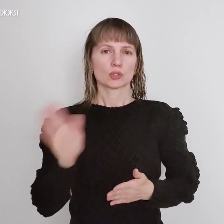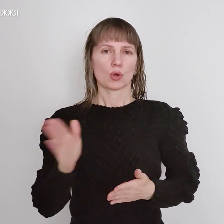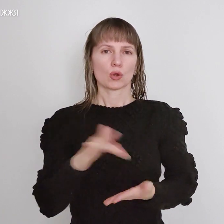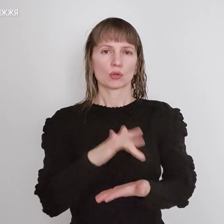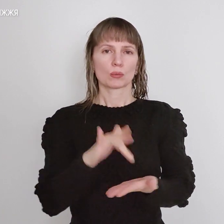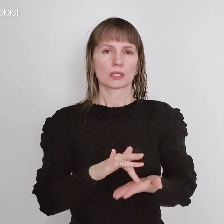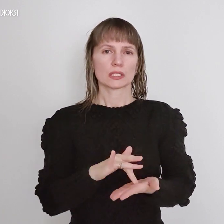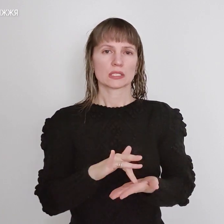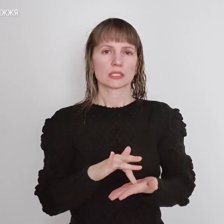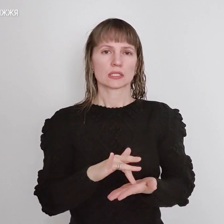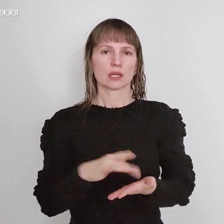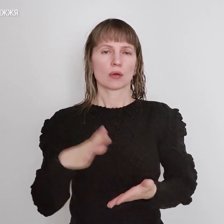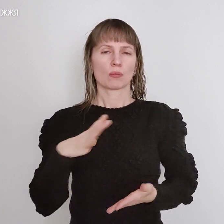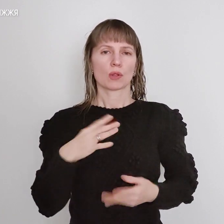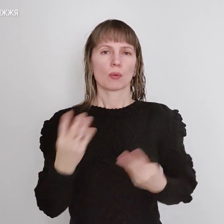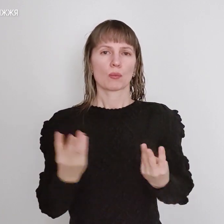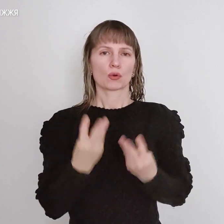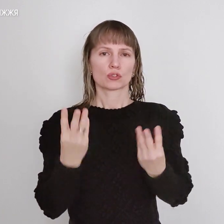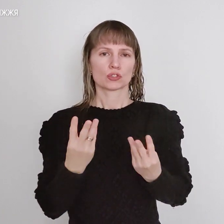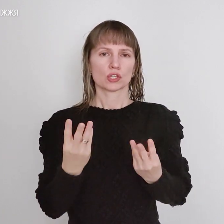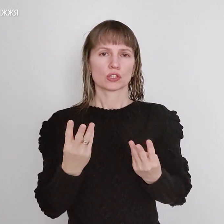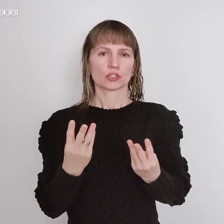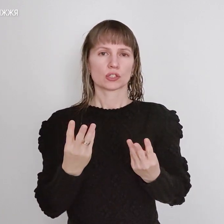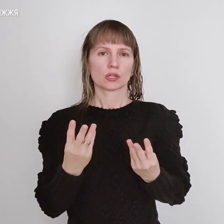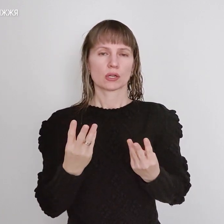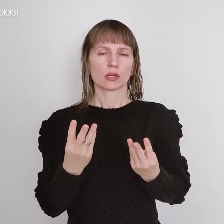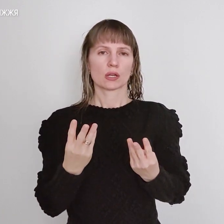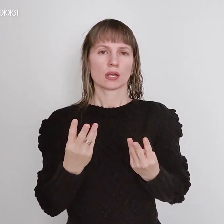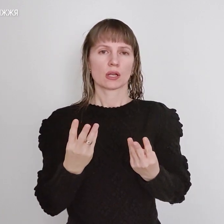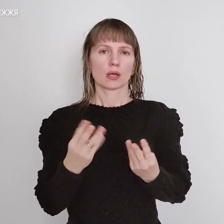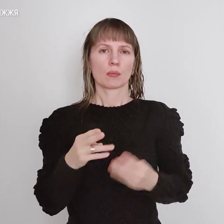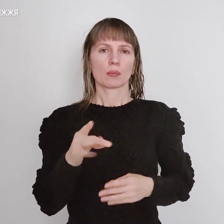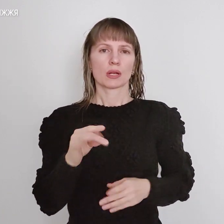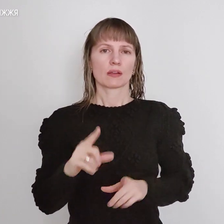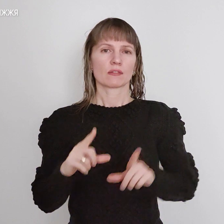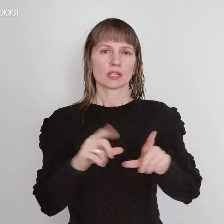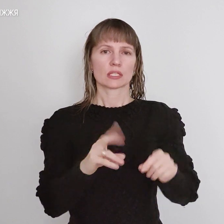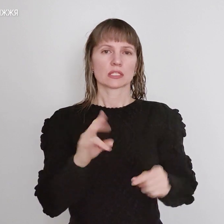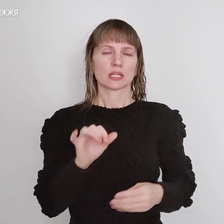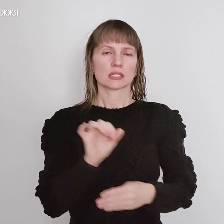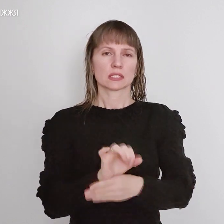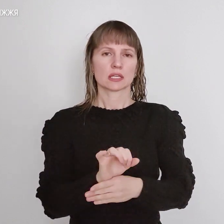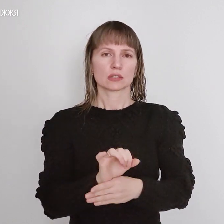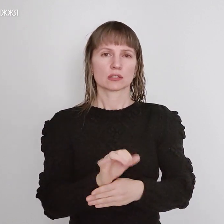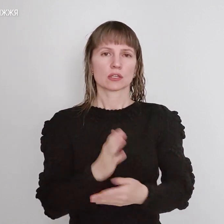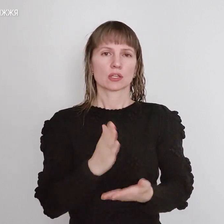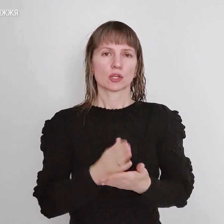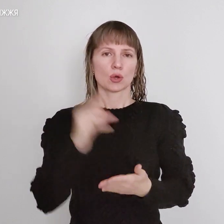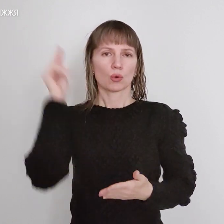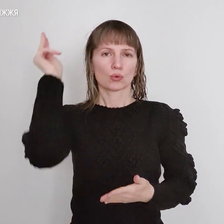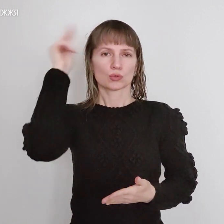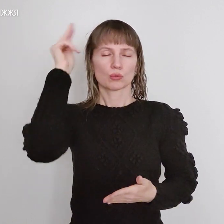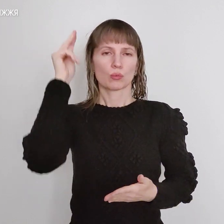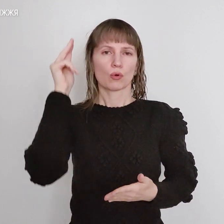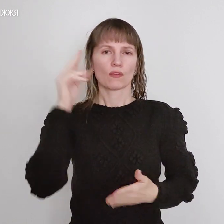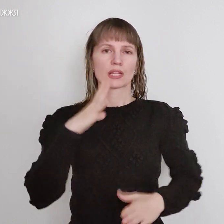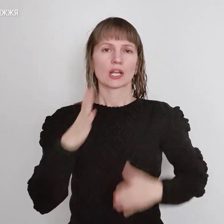Була пожежа при в'їзді на станцію Ручково-дереновальний центр.